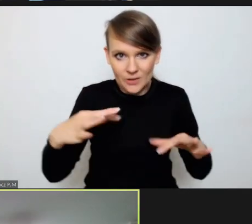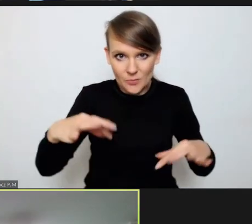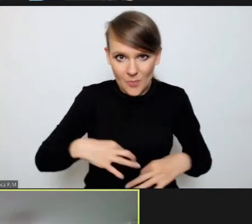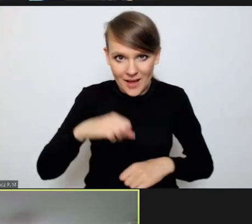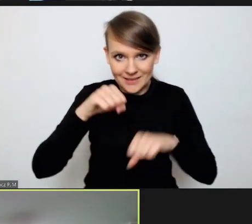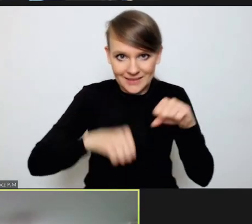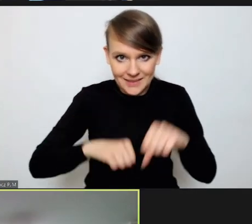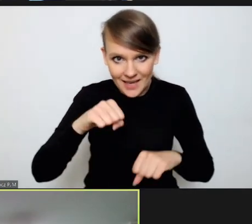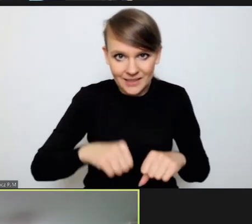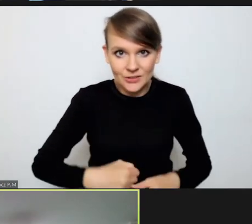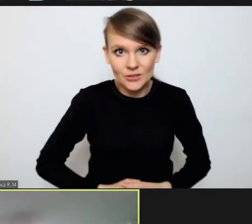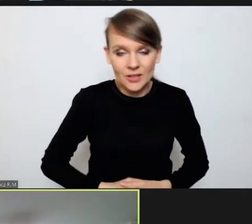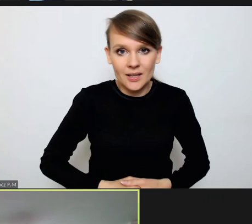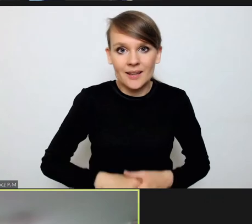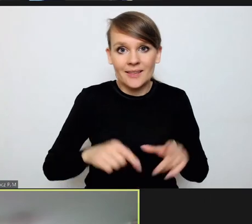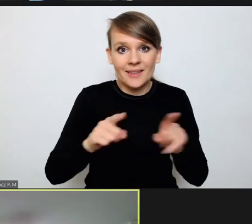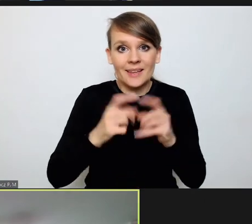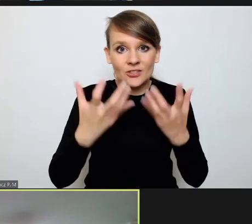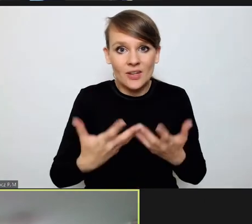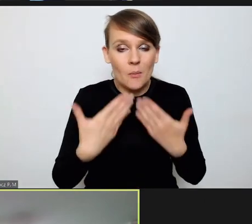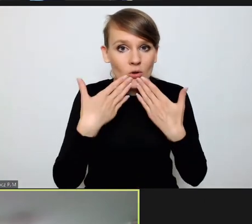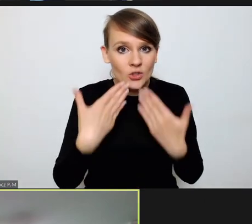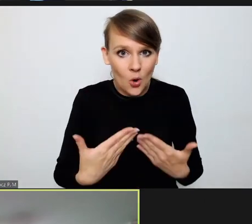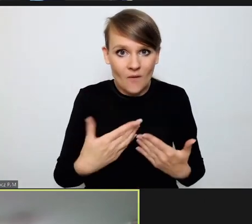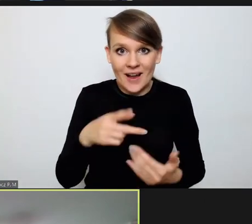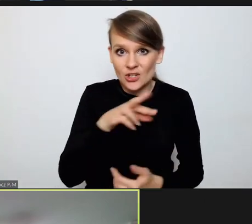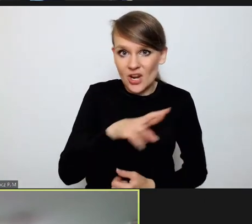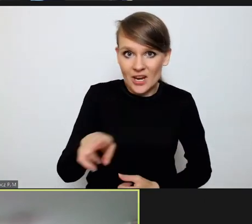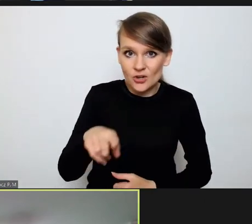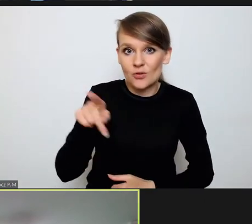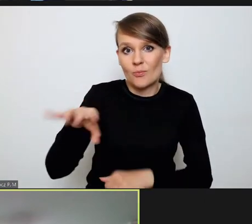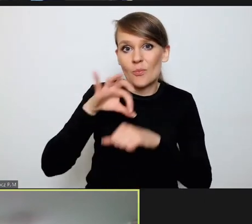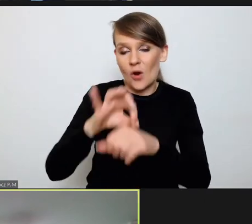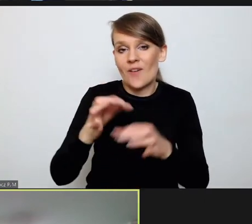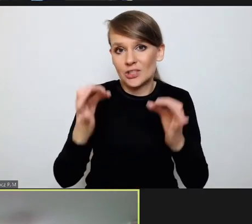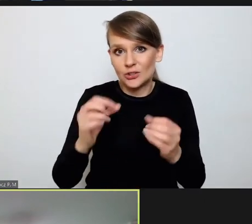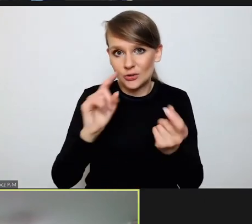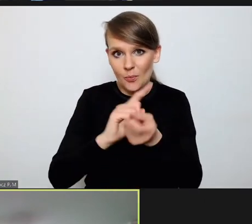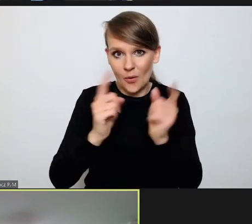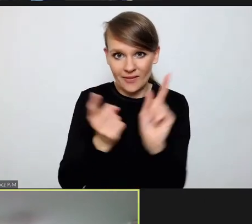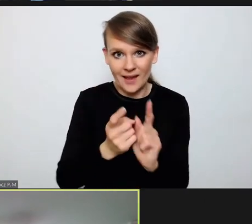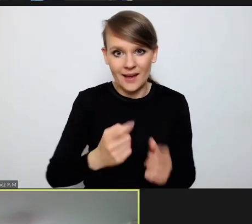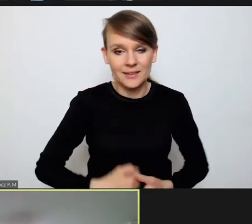sędziom, ale i również rzecznikowi, który prowadzi to dzisiejsze spotkanie.